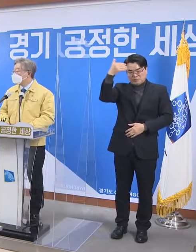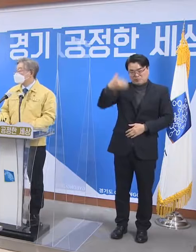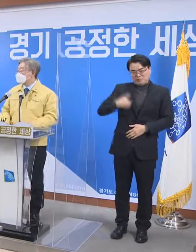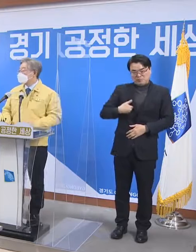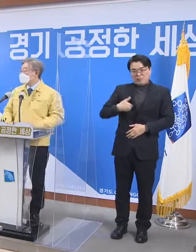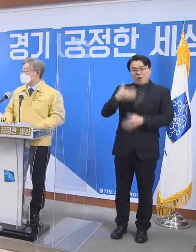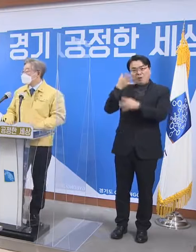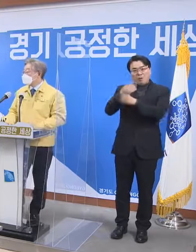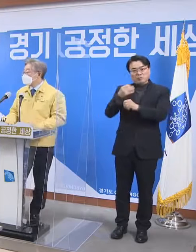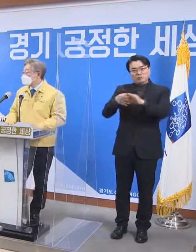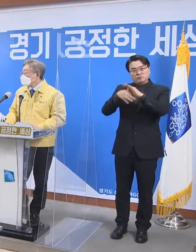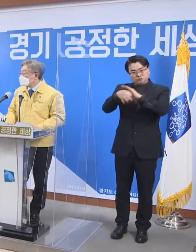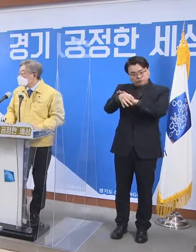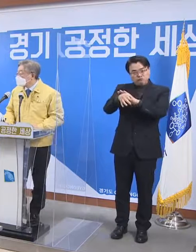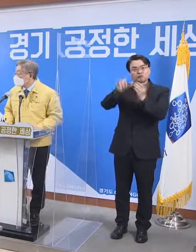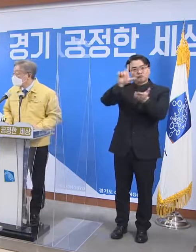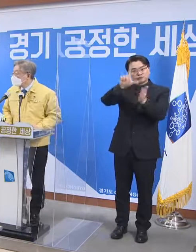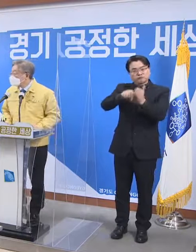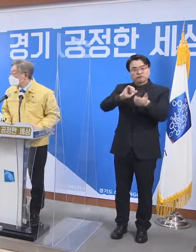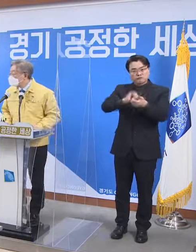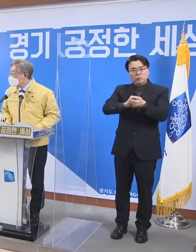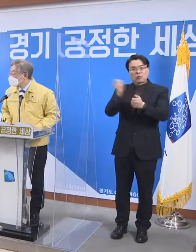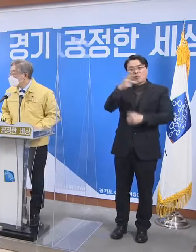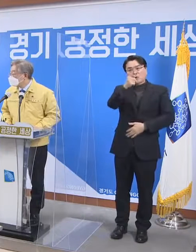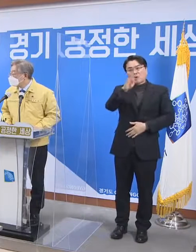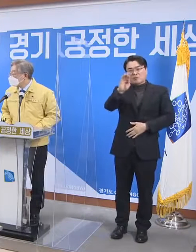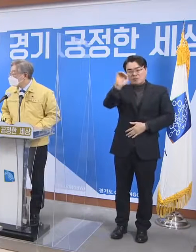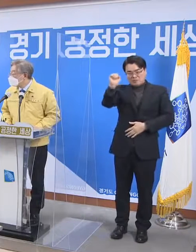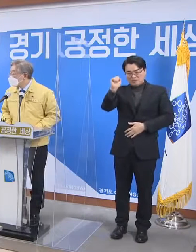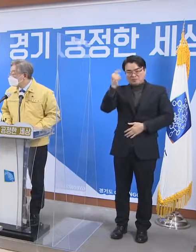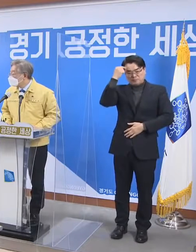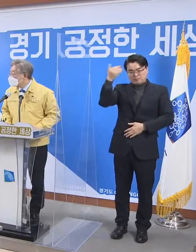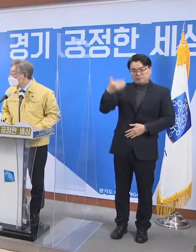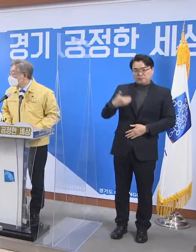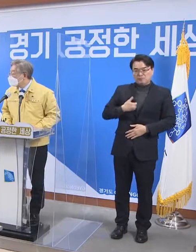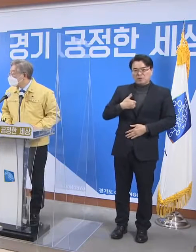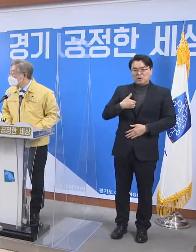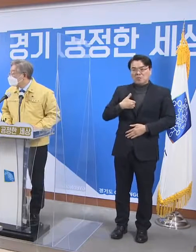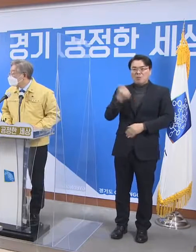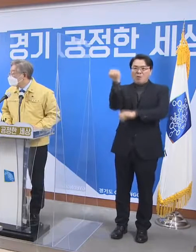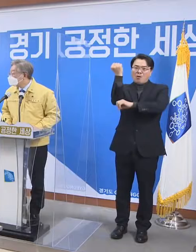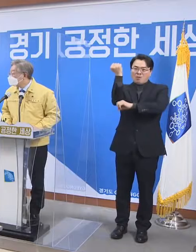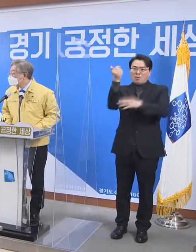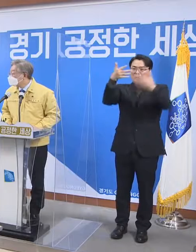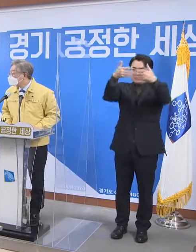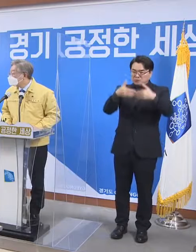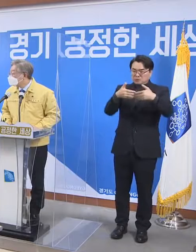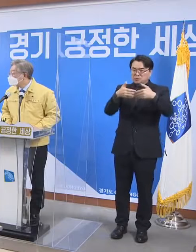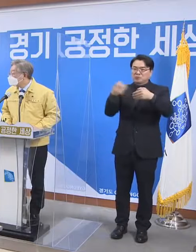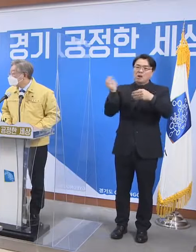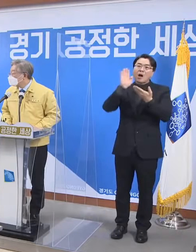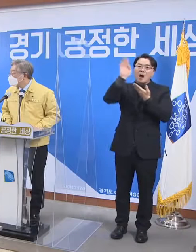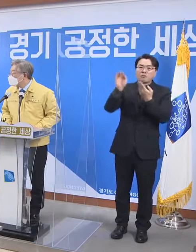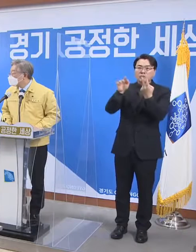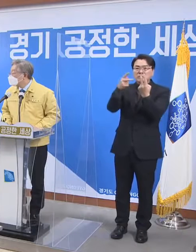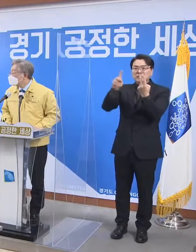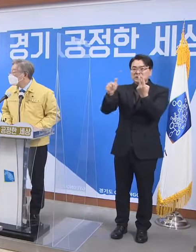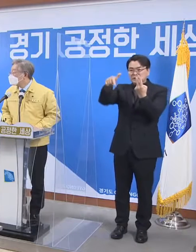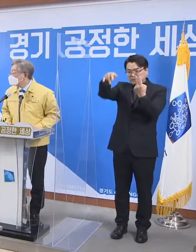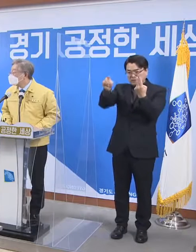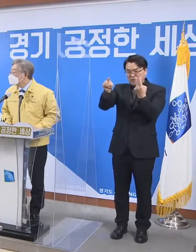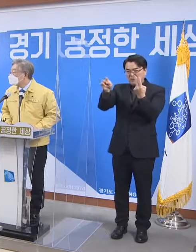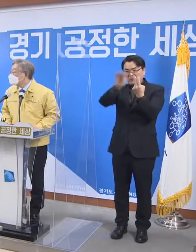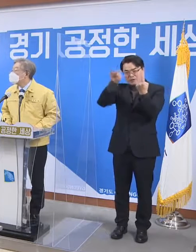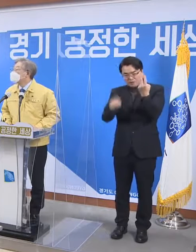그리고 KBS 김민하 기자님께서 질문 주신 구체적인 기준과 2단계로 낮아질 때 지급한다는 그런